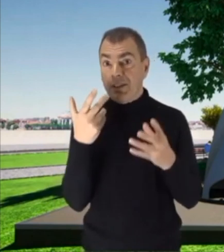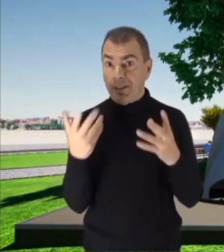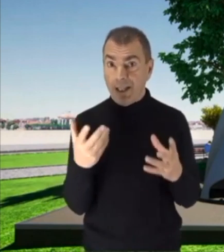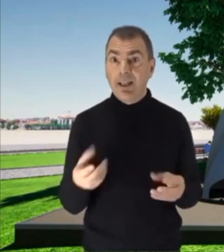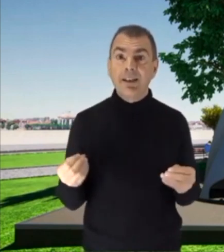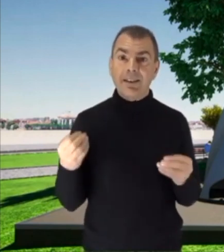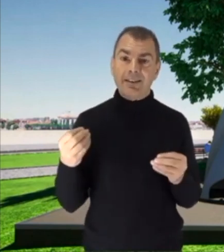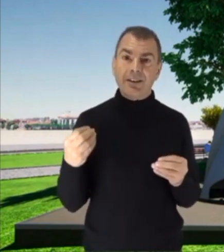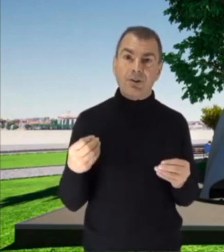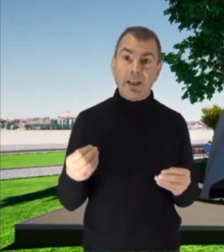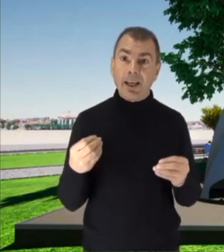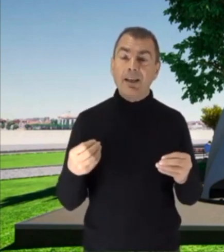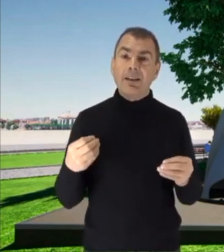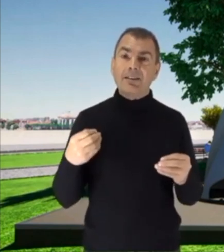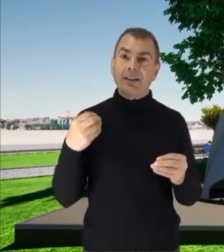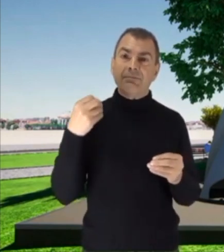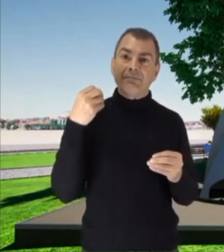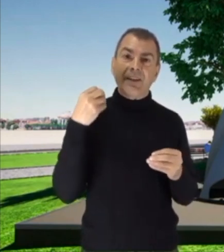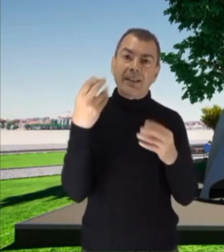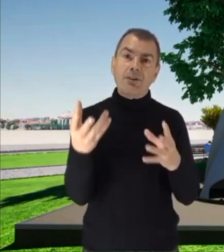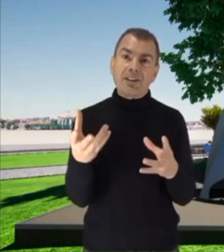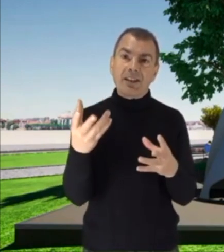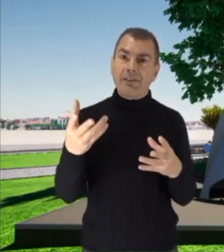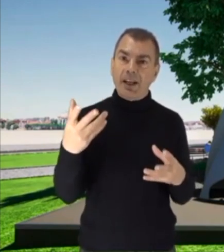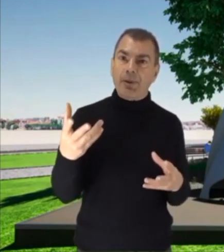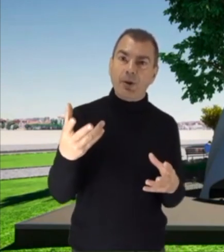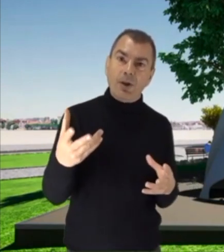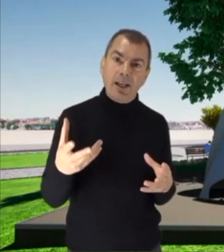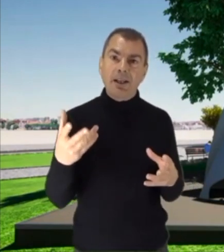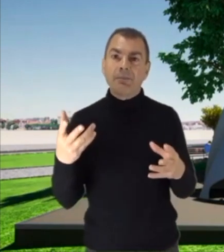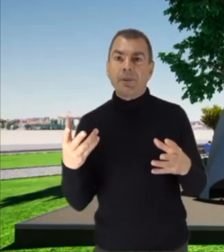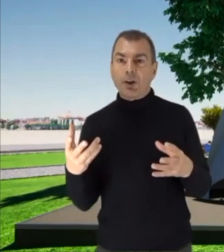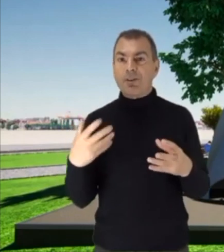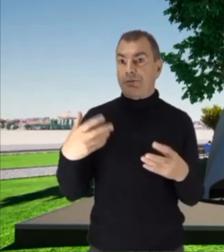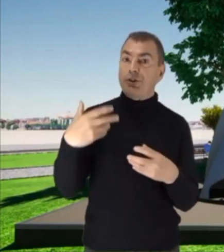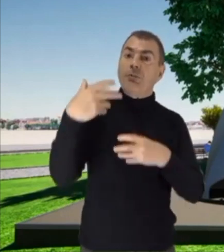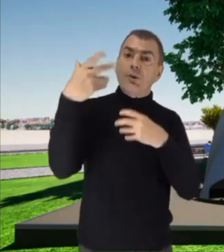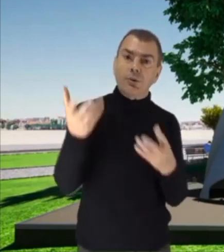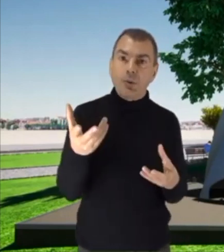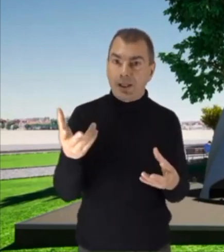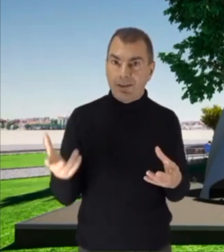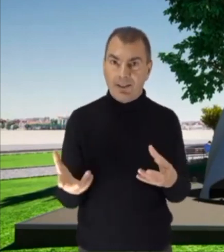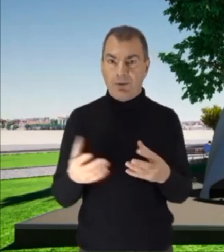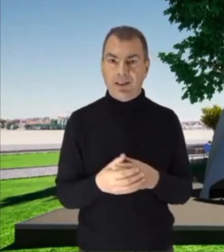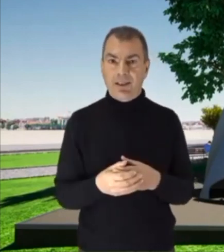da vivere, nel senso che, se ve la devo descrivere a parole, come se fossimo in due davanti a questa